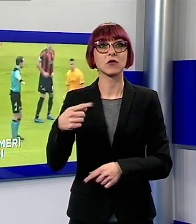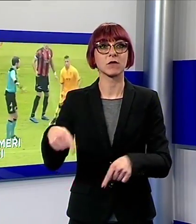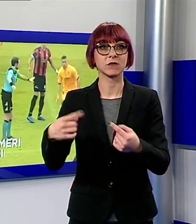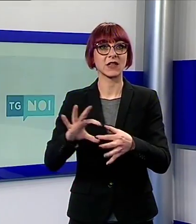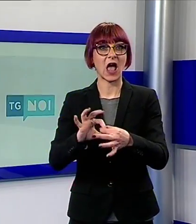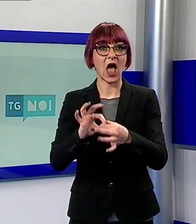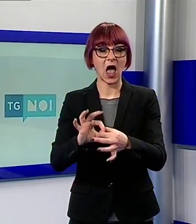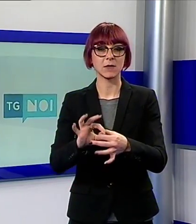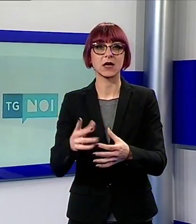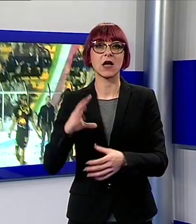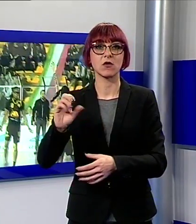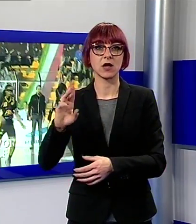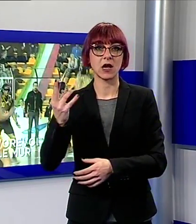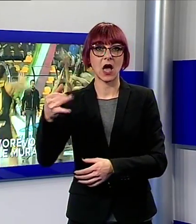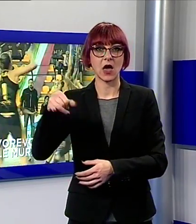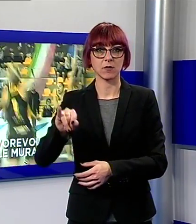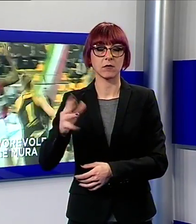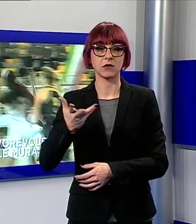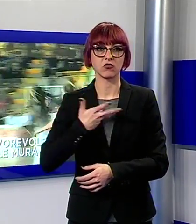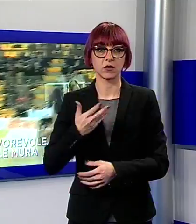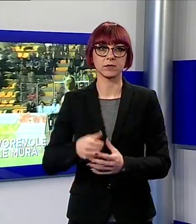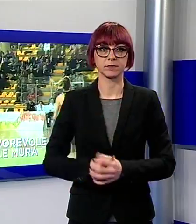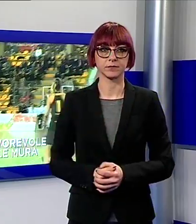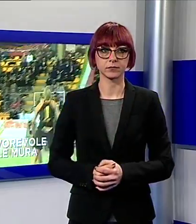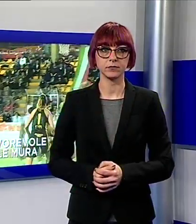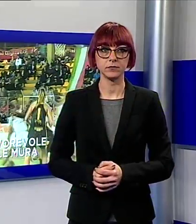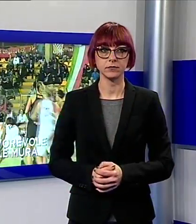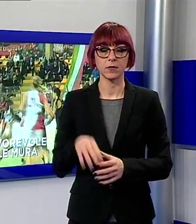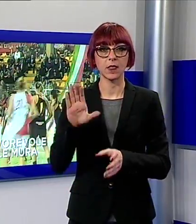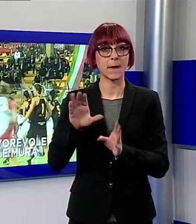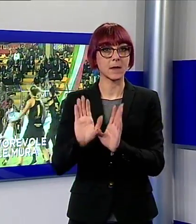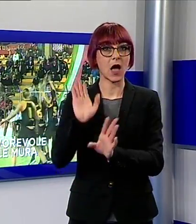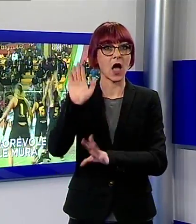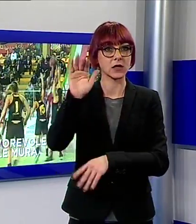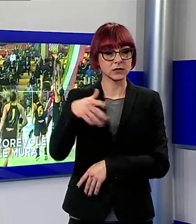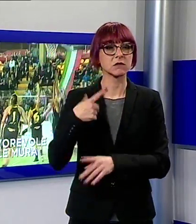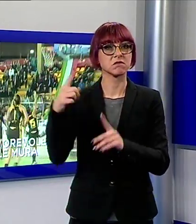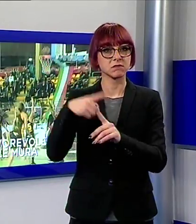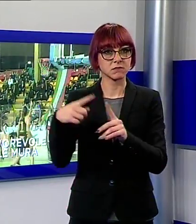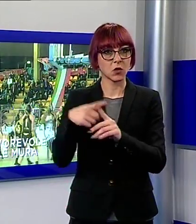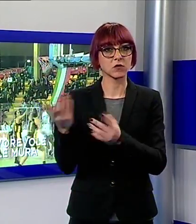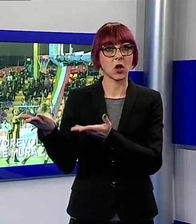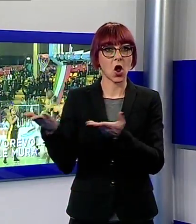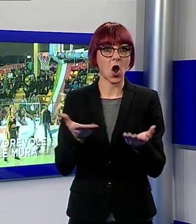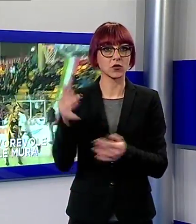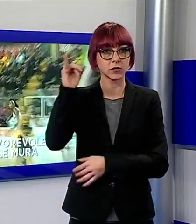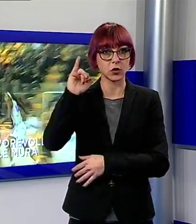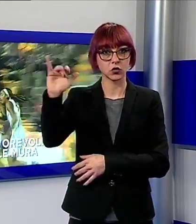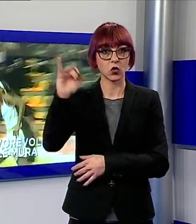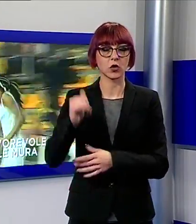basket turno favorevole a Jesm Lemura le Biancorosse ospitano Torino nella domenica del Basket Day